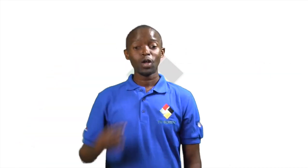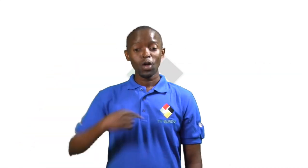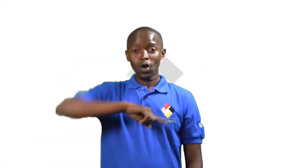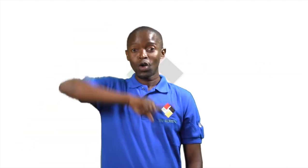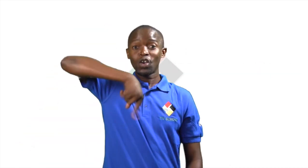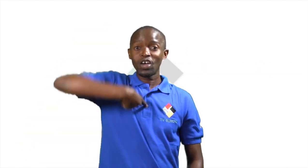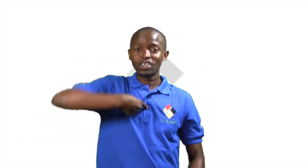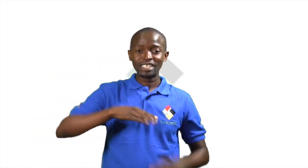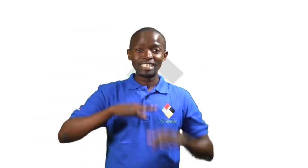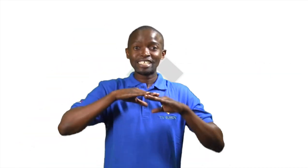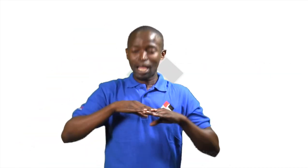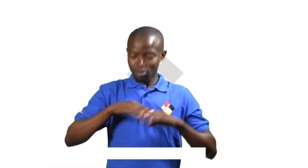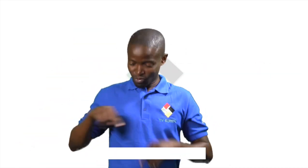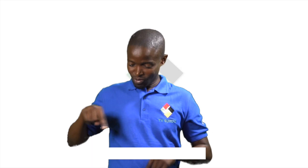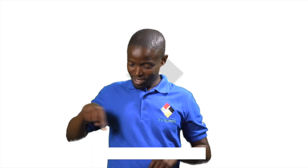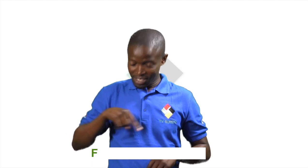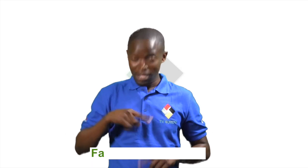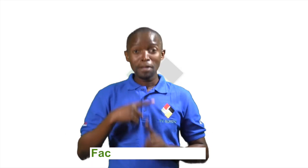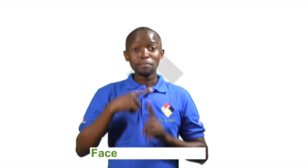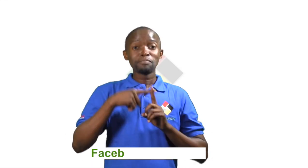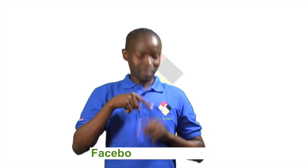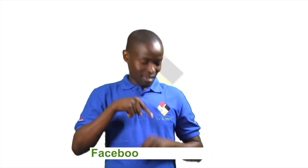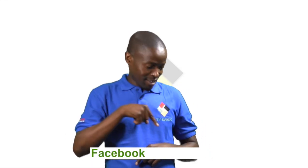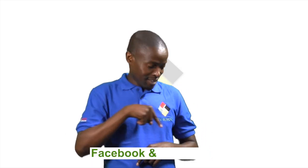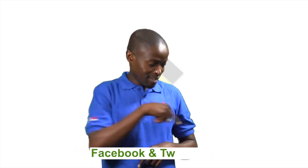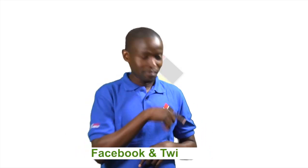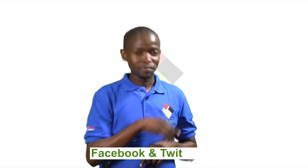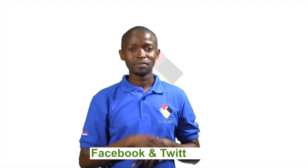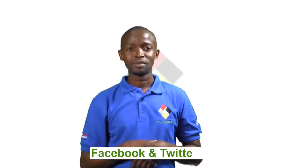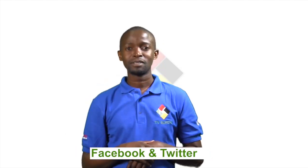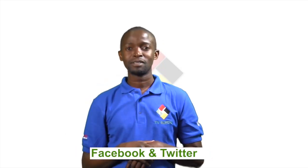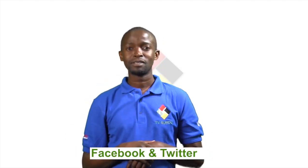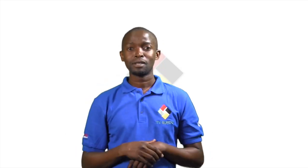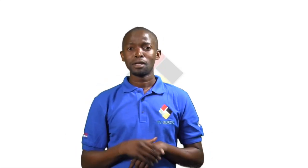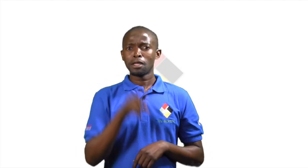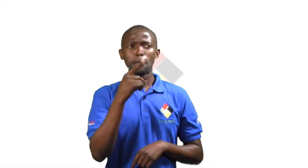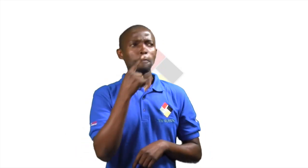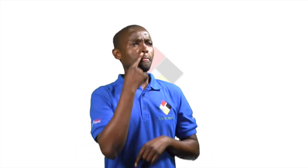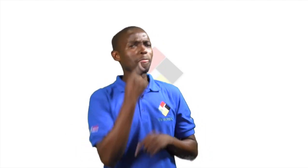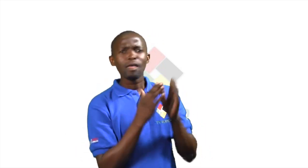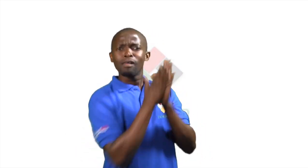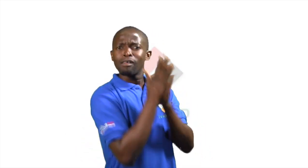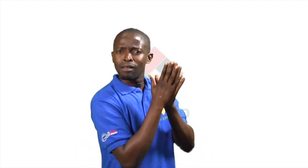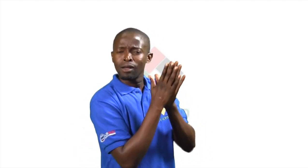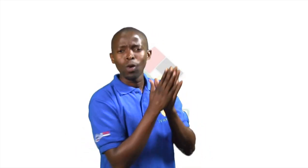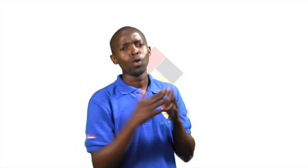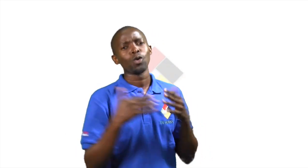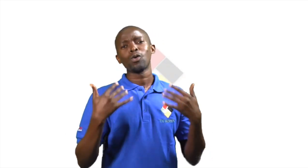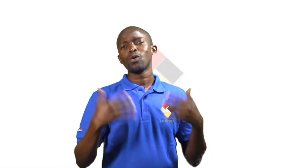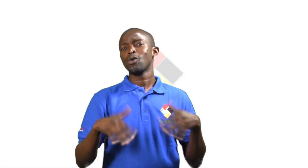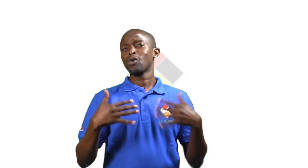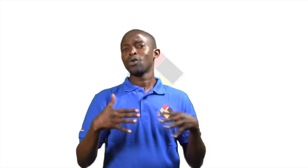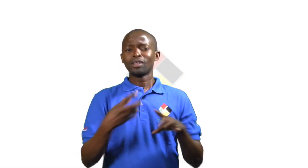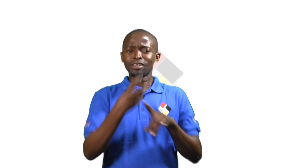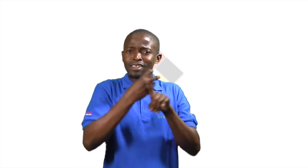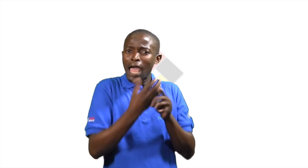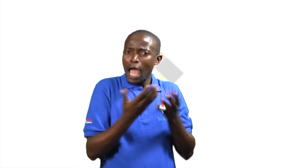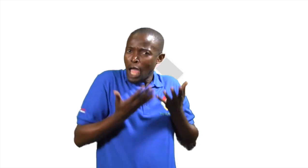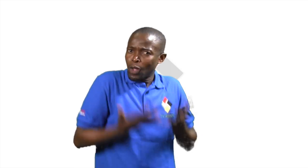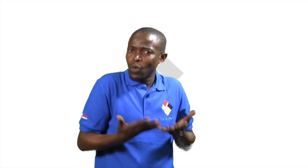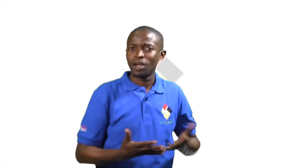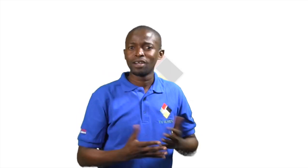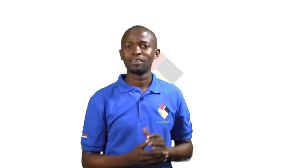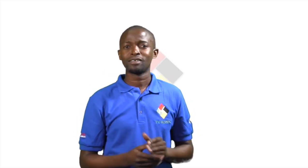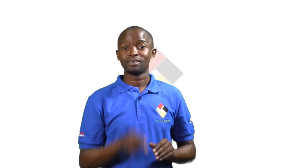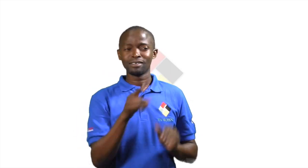Gostou? Estamos também presentes no Facebook e no Twitter Está curioso? Experimente